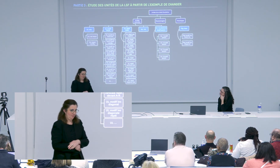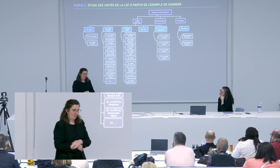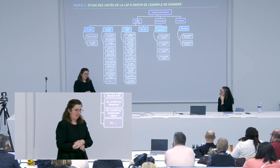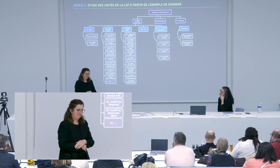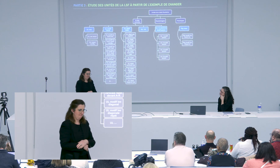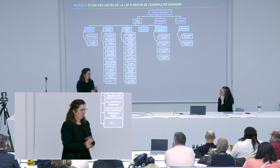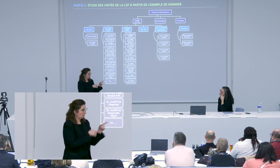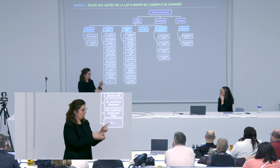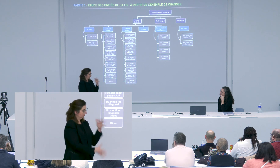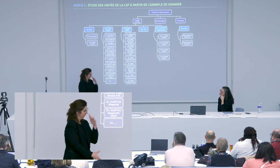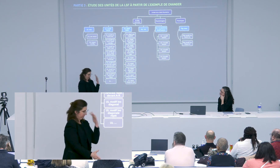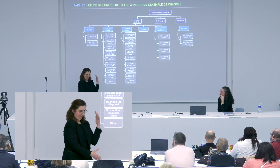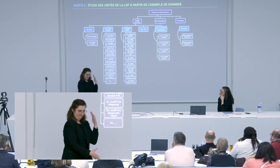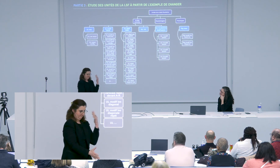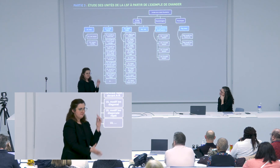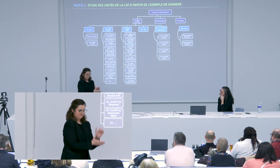professeur de français